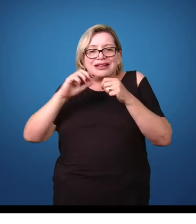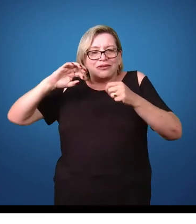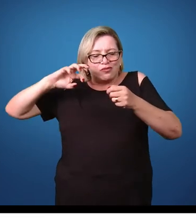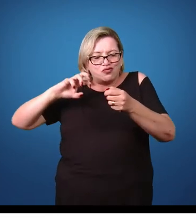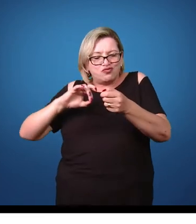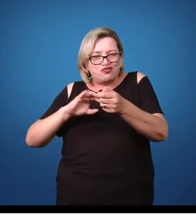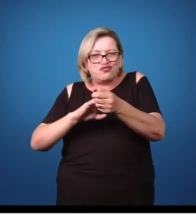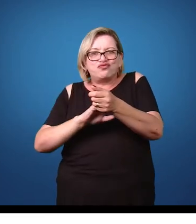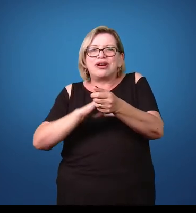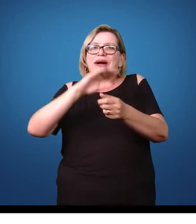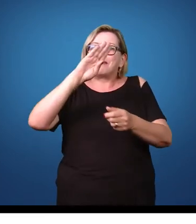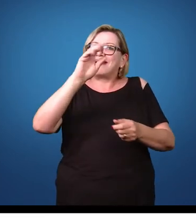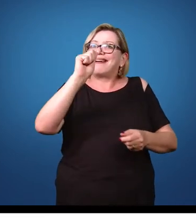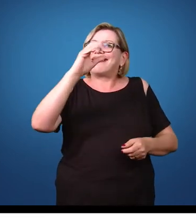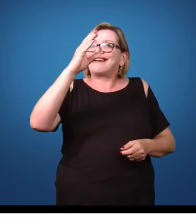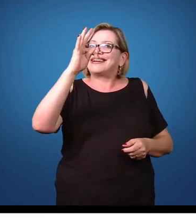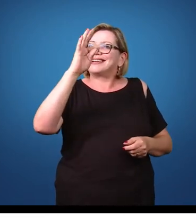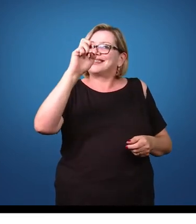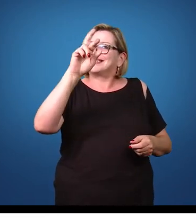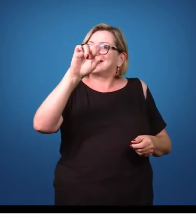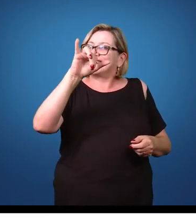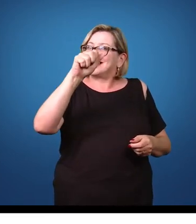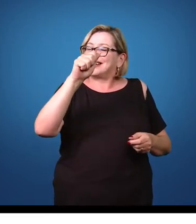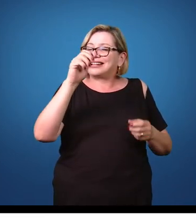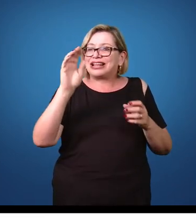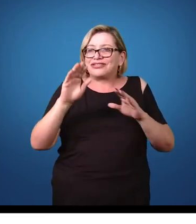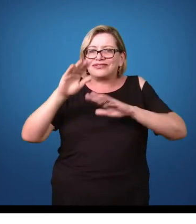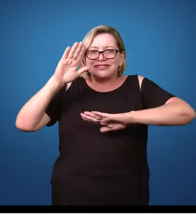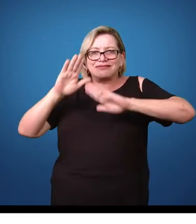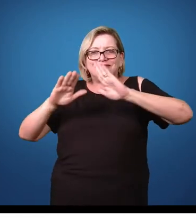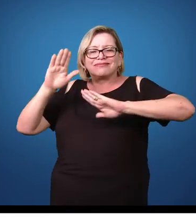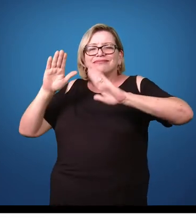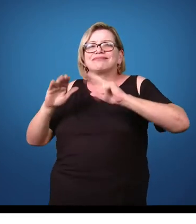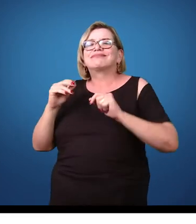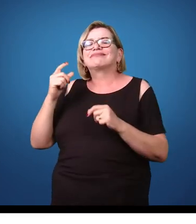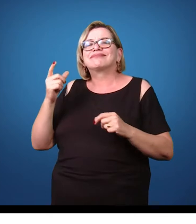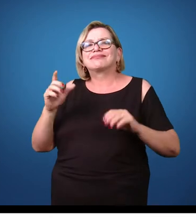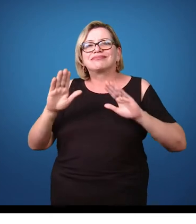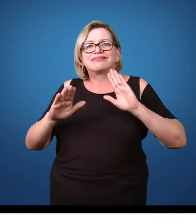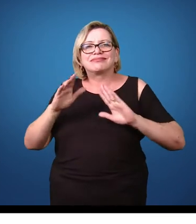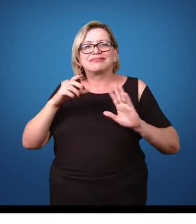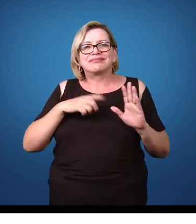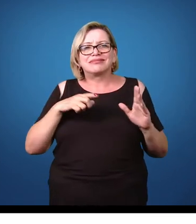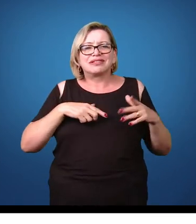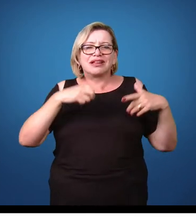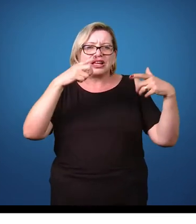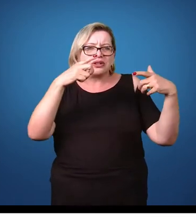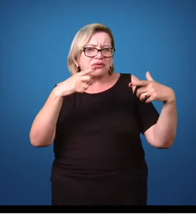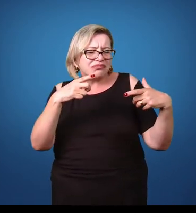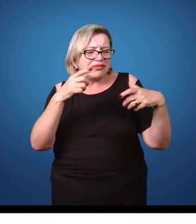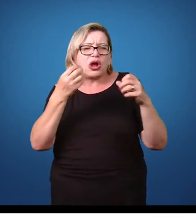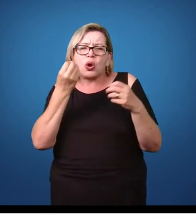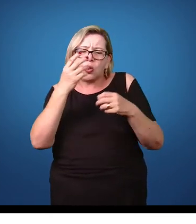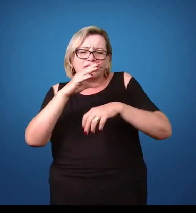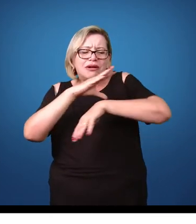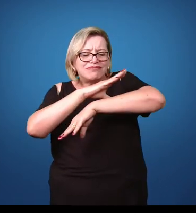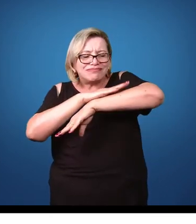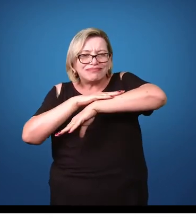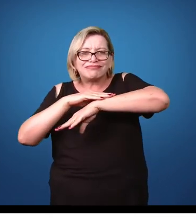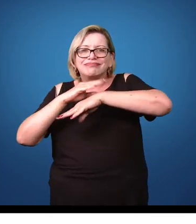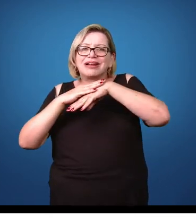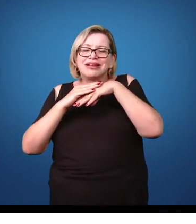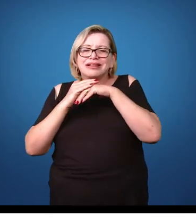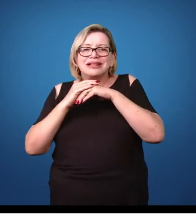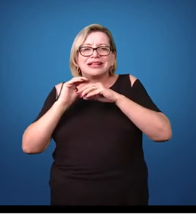formando portas de entrada para bactérias que muitas vezes estão presentes ali na pele,